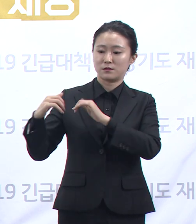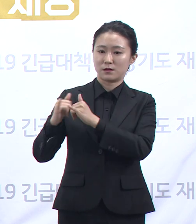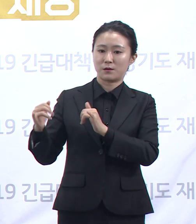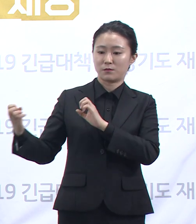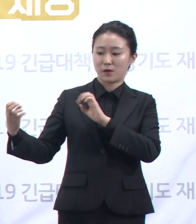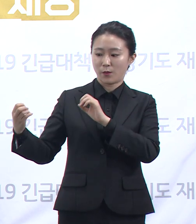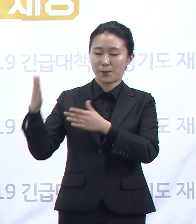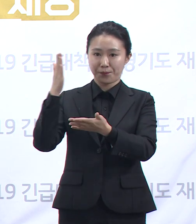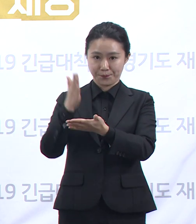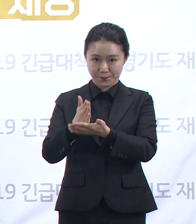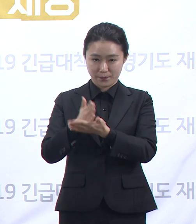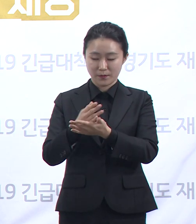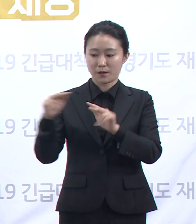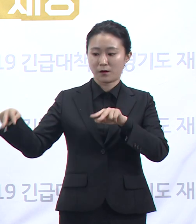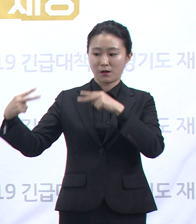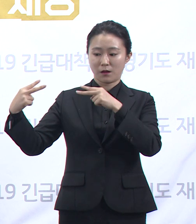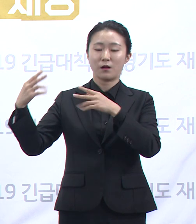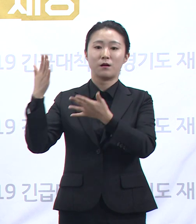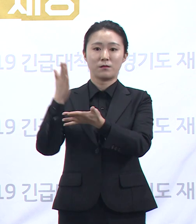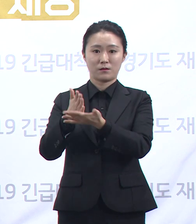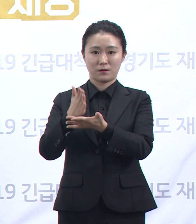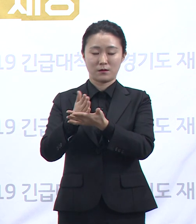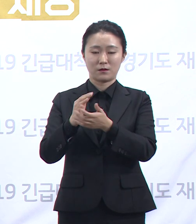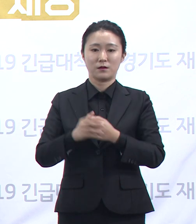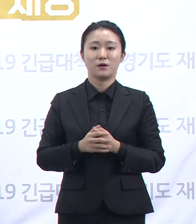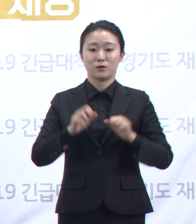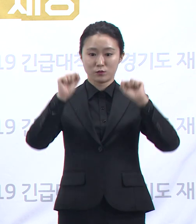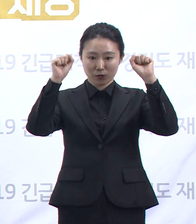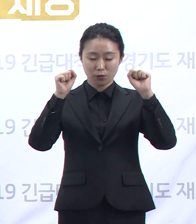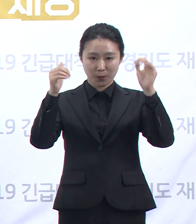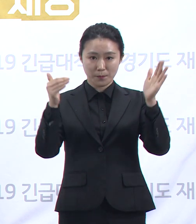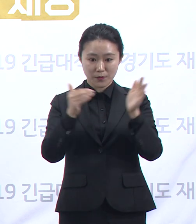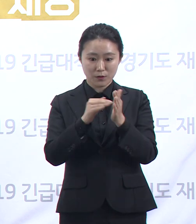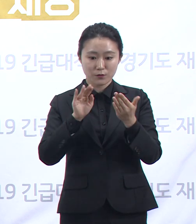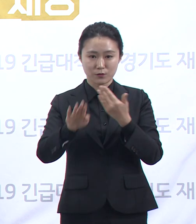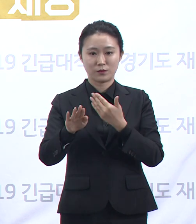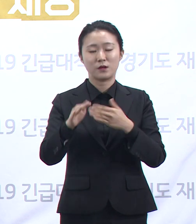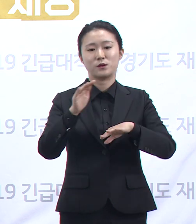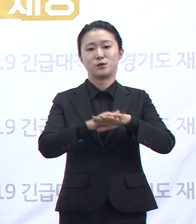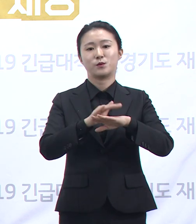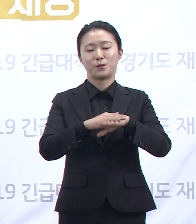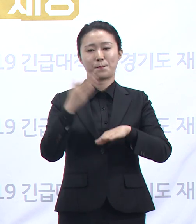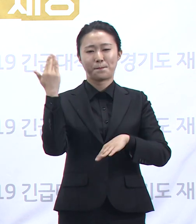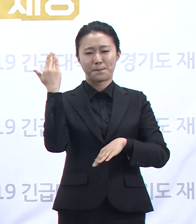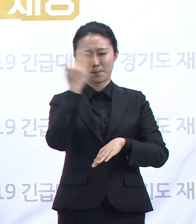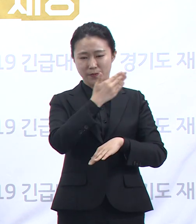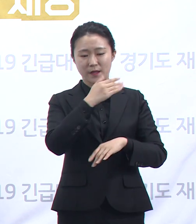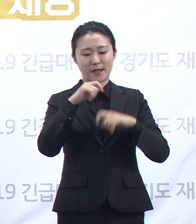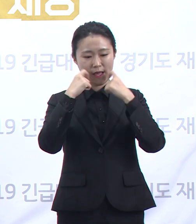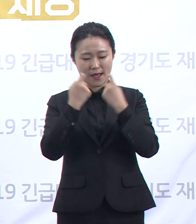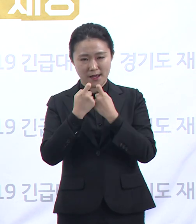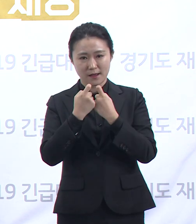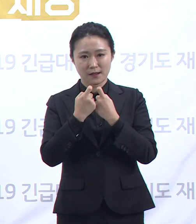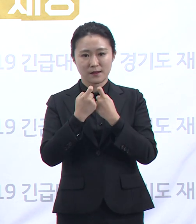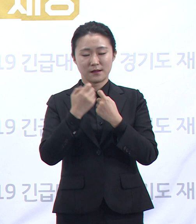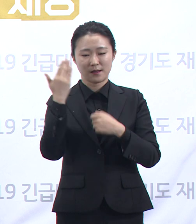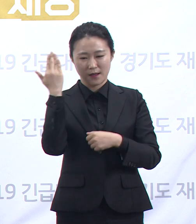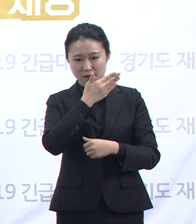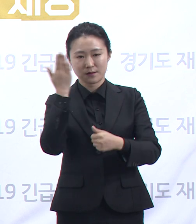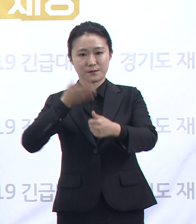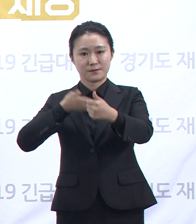마주보지 않도록 해주시고 운동 후에는 손소독제 등을 이용하여 개인 방역을 철저히 해주시기 바랍니다.